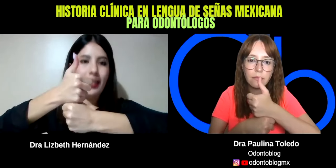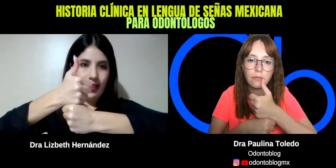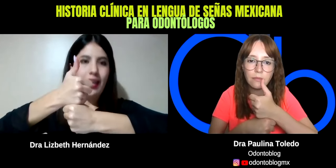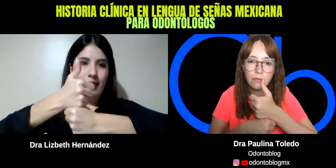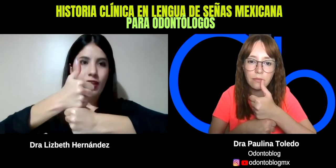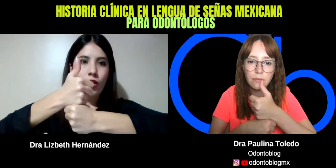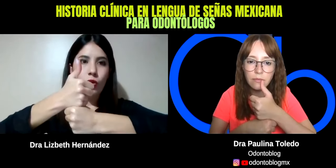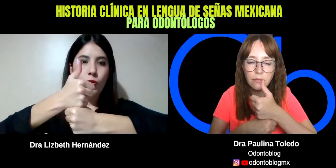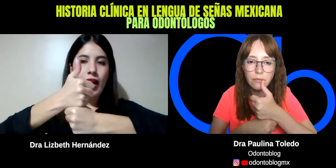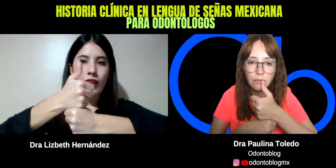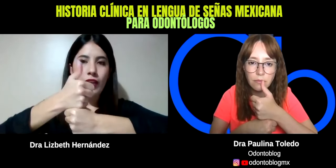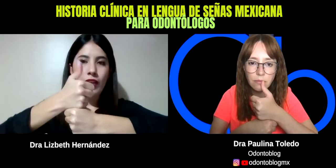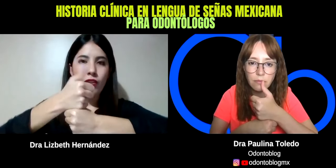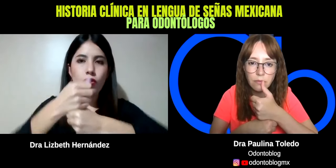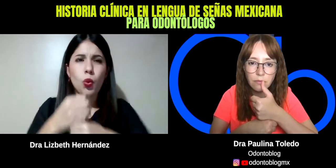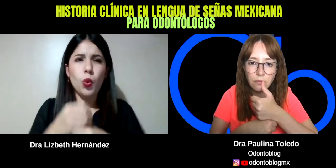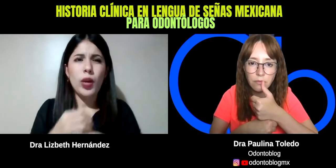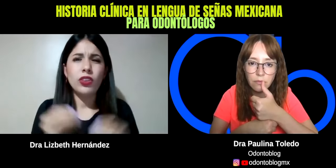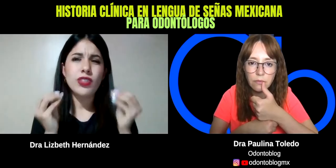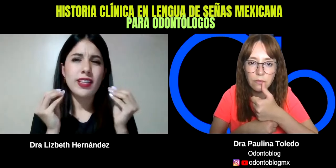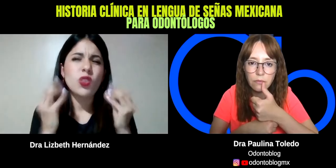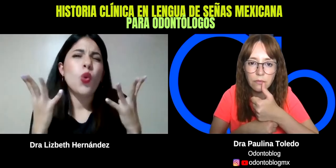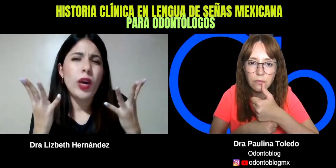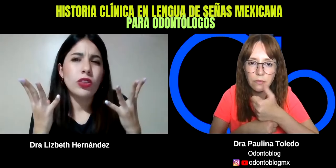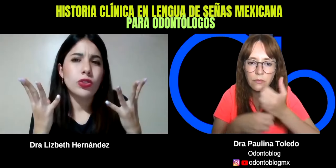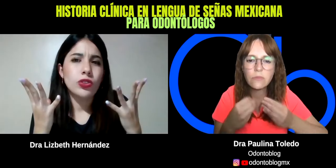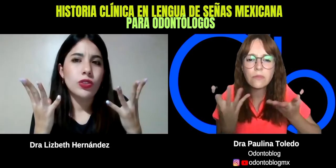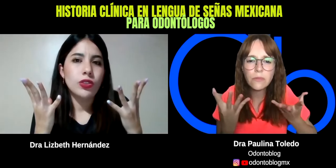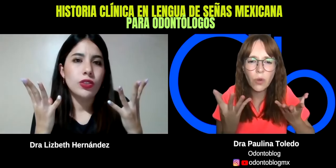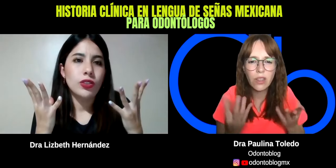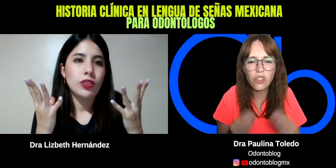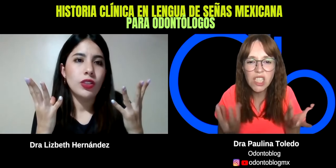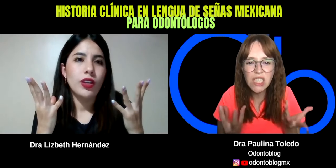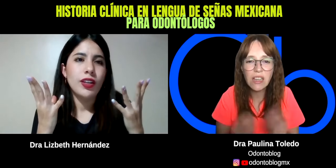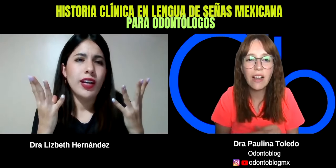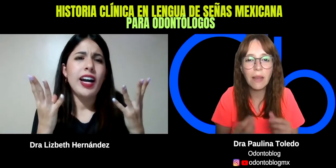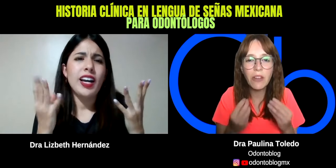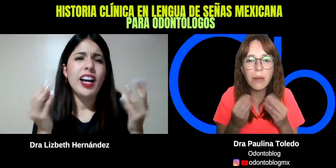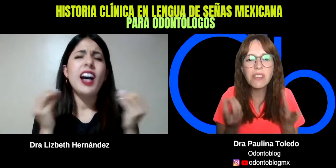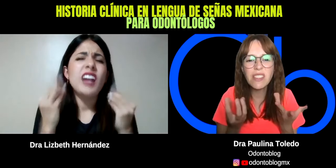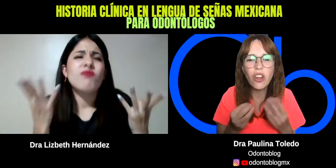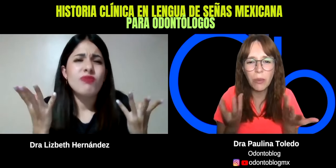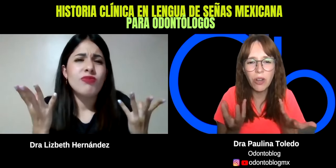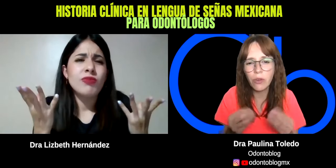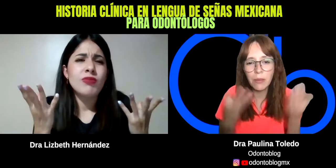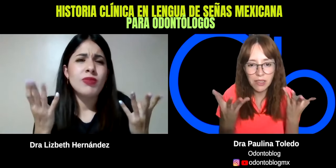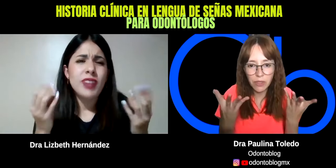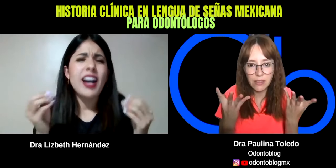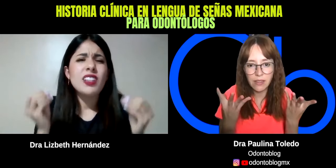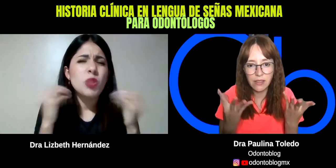Ajá. Tú, años, cuántos es cuántos. ¿Cuántos? Ajá. También tenemos que decir con la boca o nada más puede ser así. como